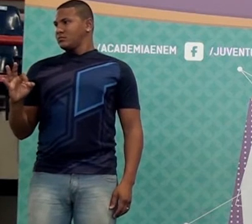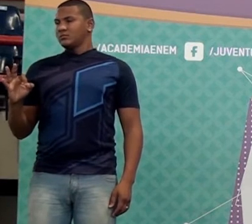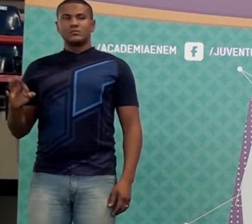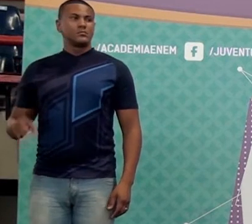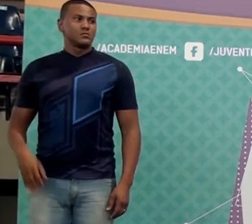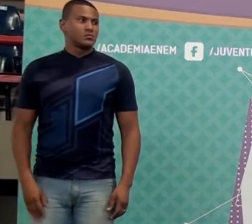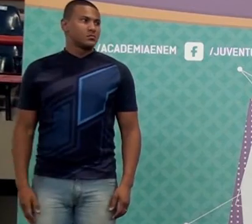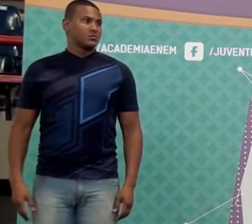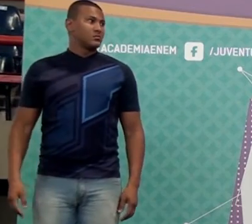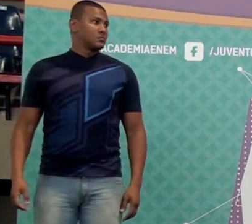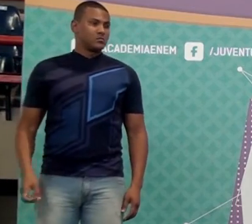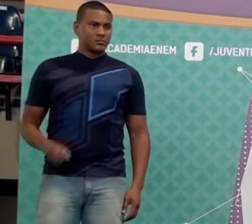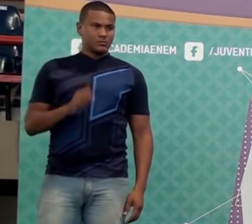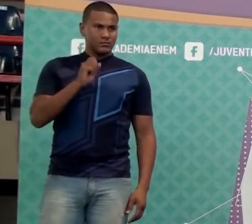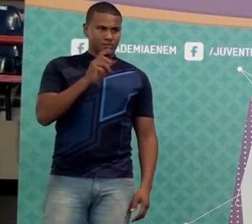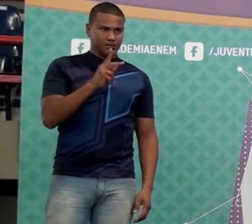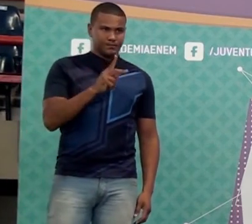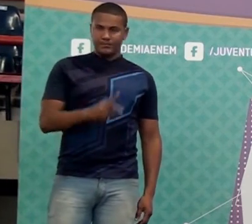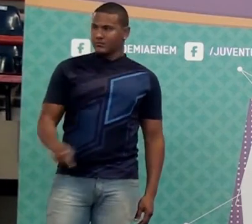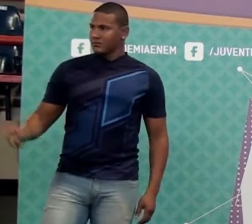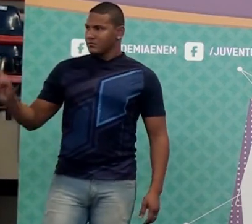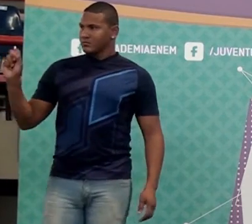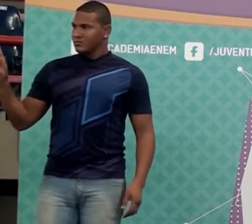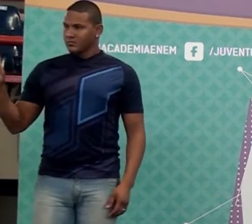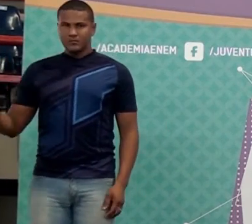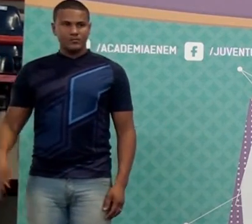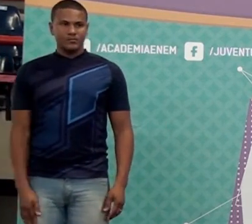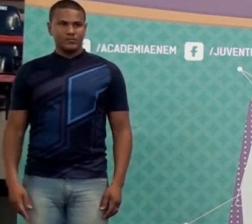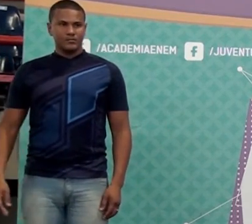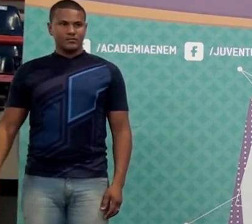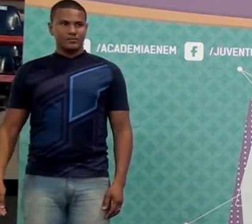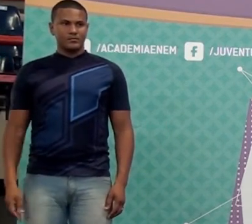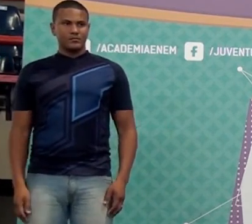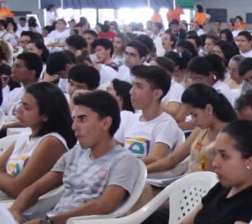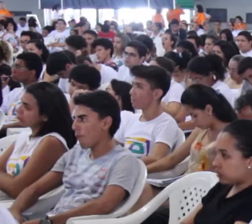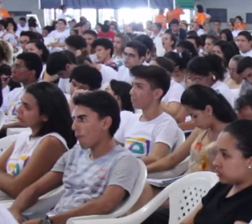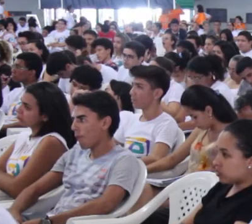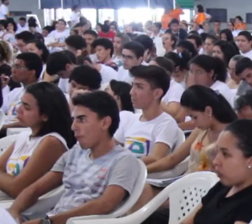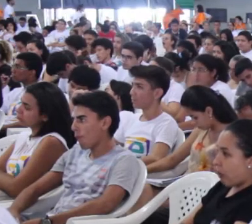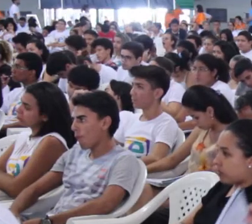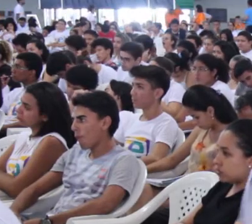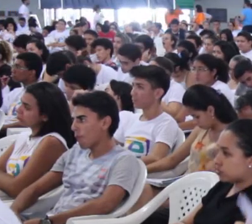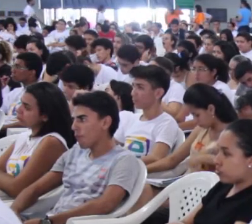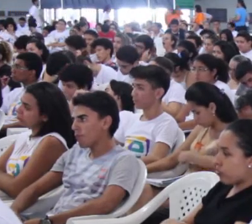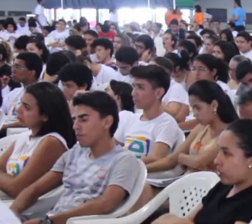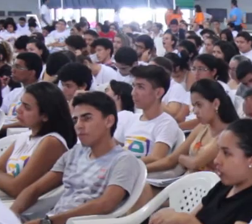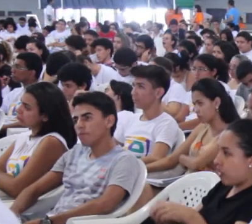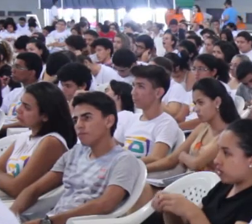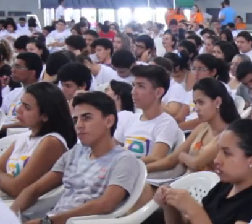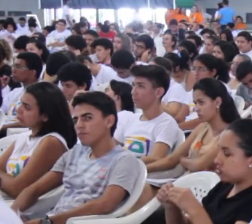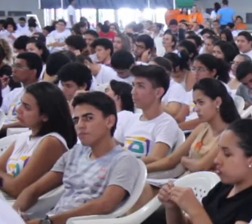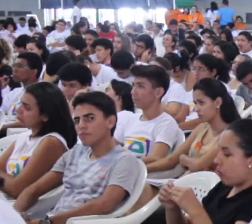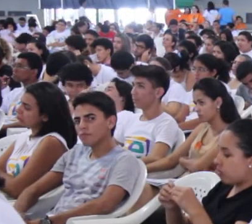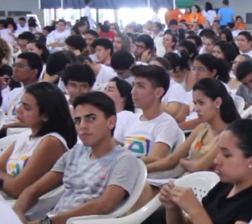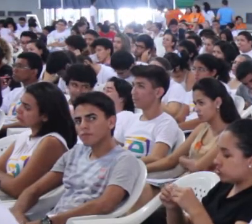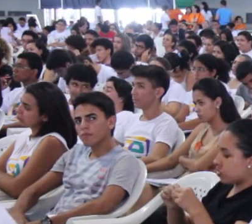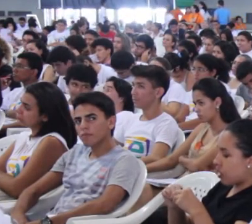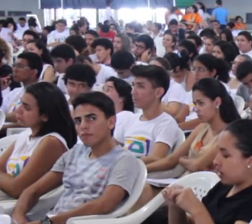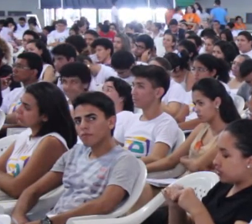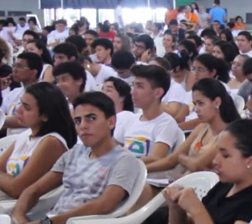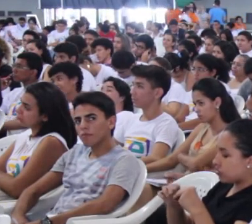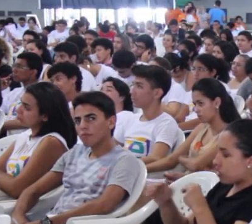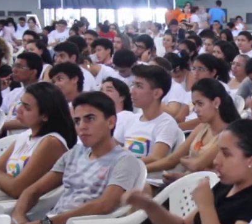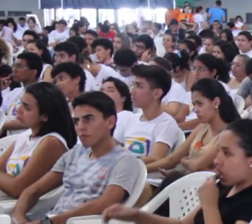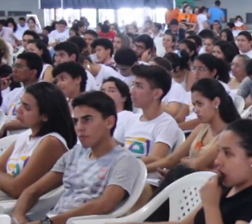Tranquilo? Lê aí a questão da apostila aí, que era a próxima. Só para ver se é a que eu vou botar agora. Quero só